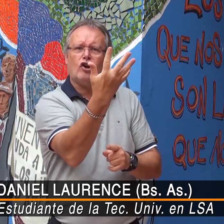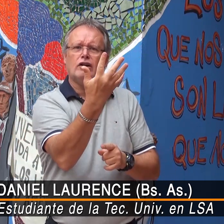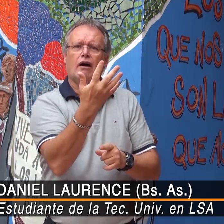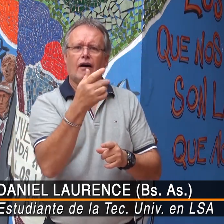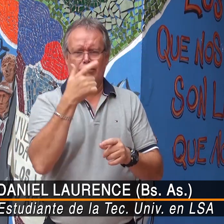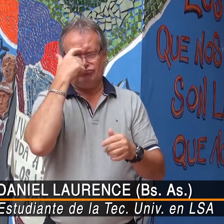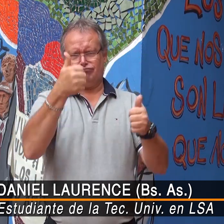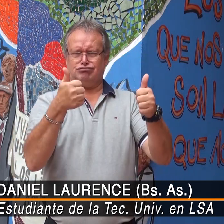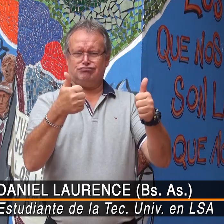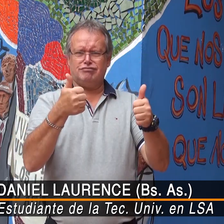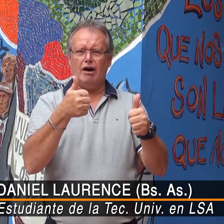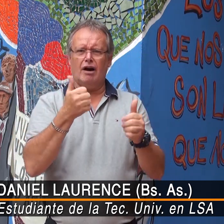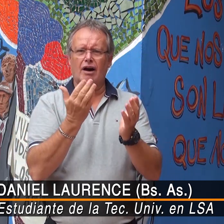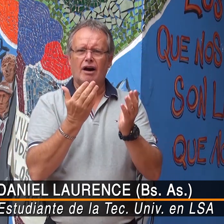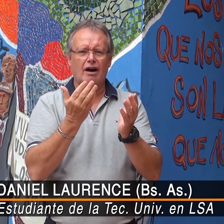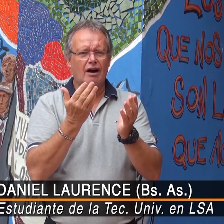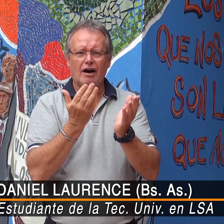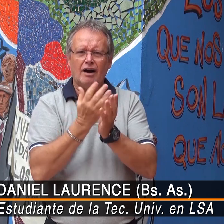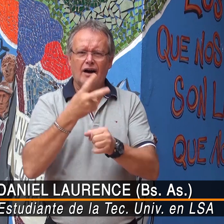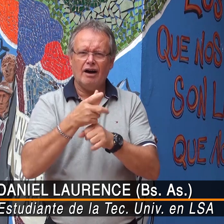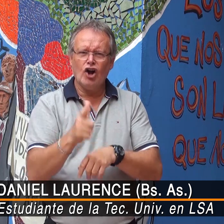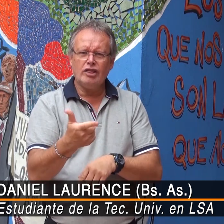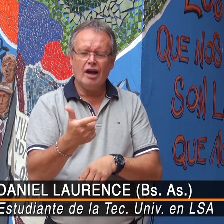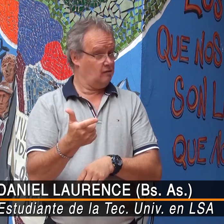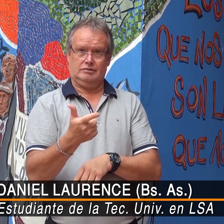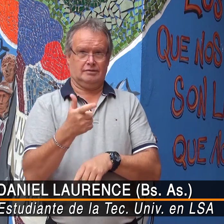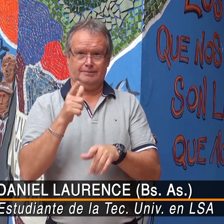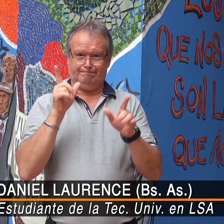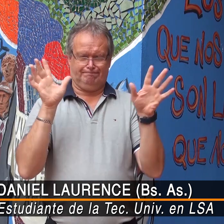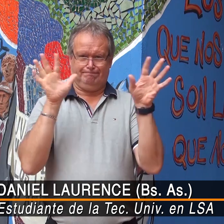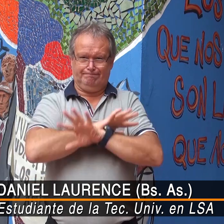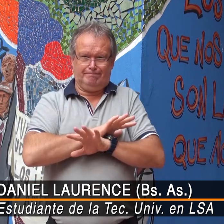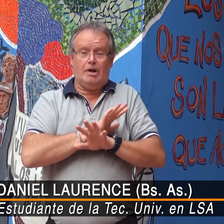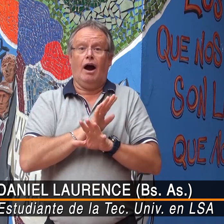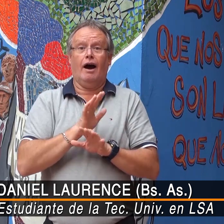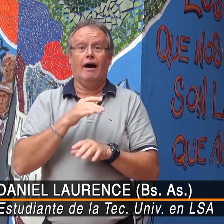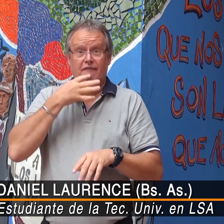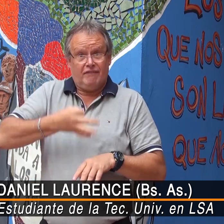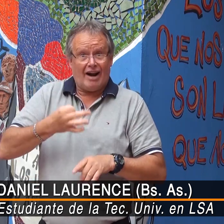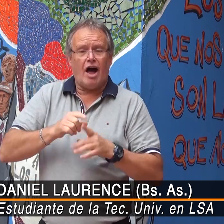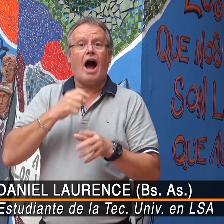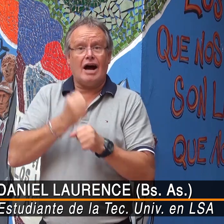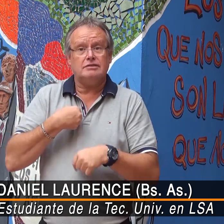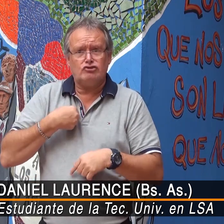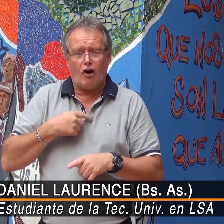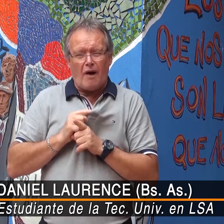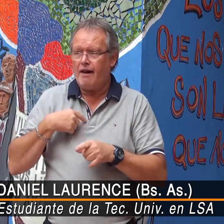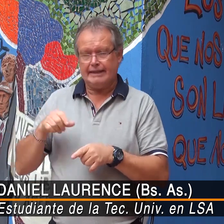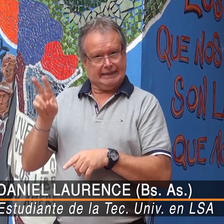porque otros compañeros no tuvieran el secundario, que son capaces, inteligentes, no los tienen, era algo confuso, es la realidad.